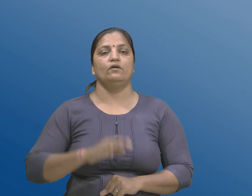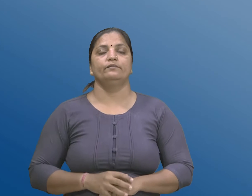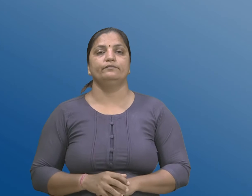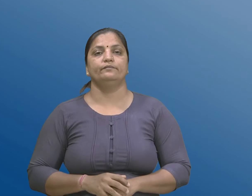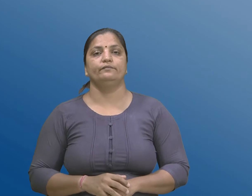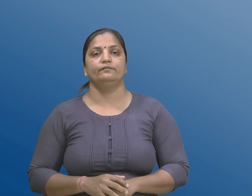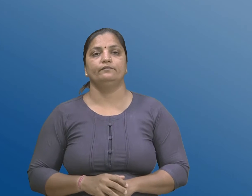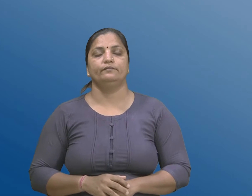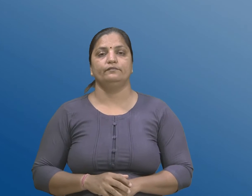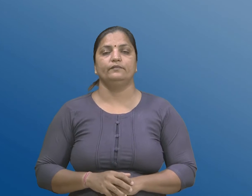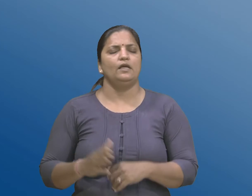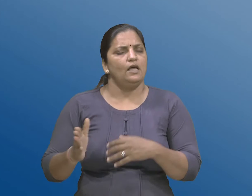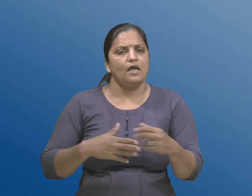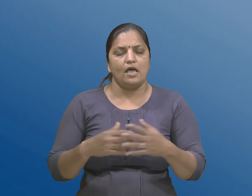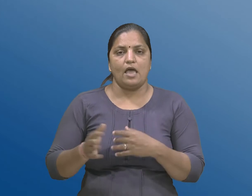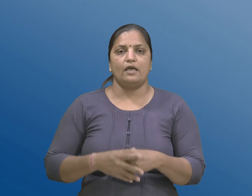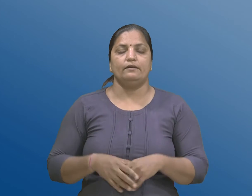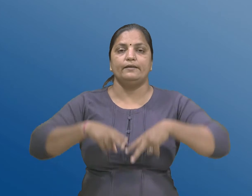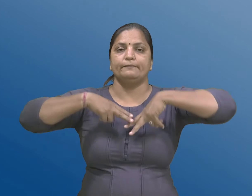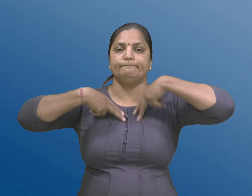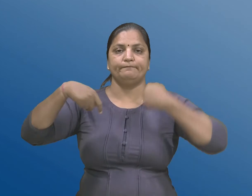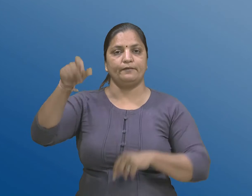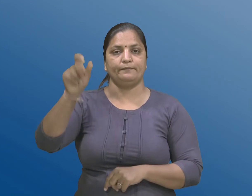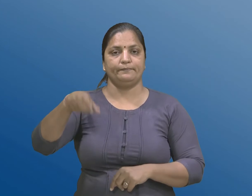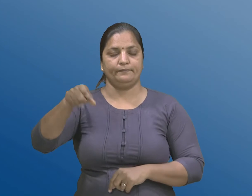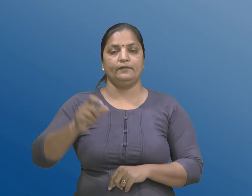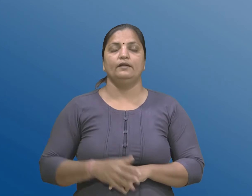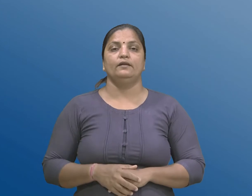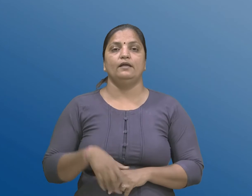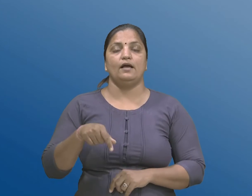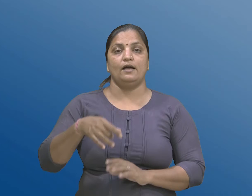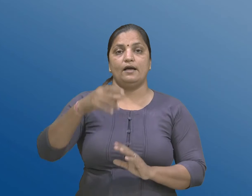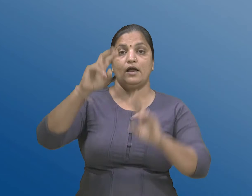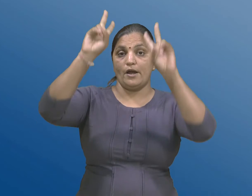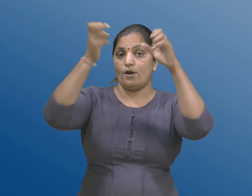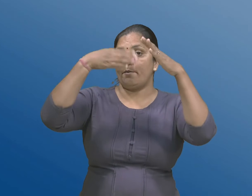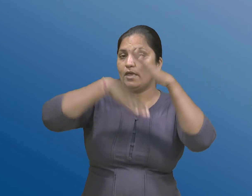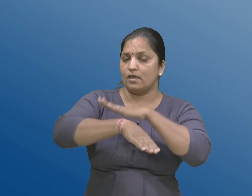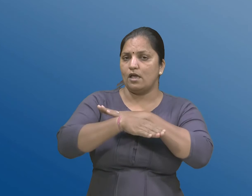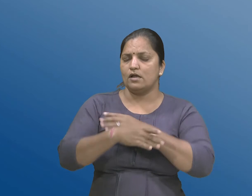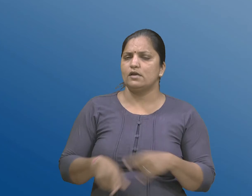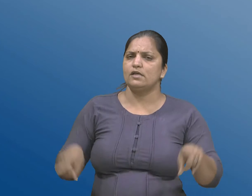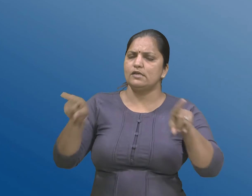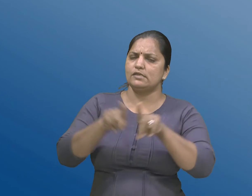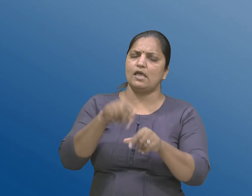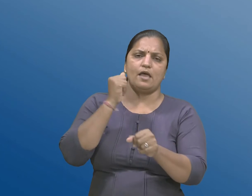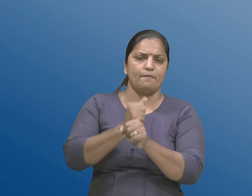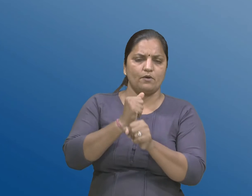कोई पन अदालत आ प्रक्रण हेठल यथा योग्य सरकार ना कर्मचारी